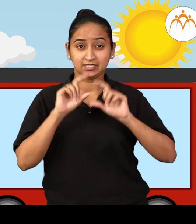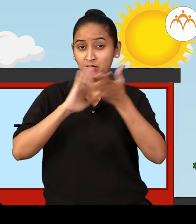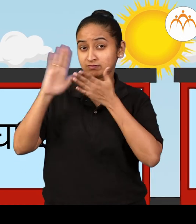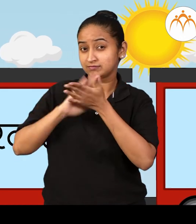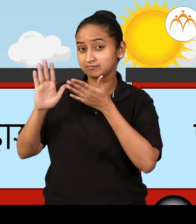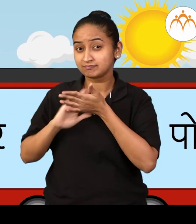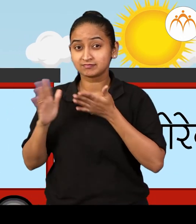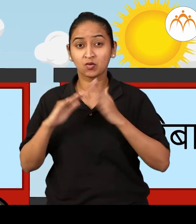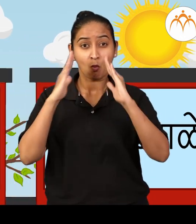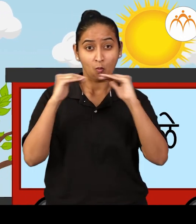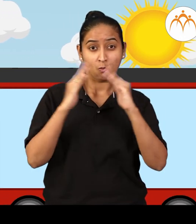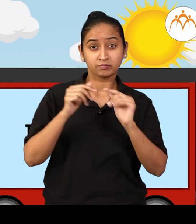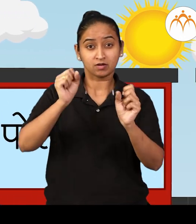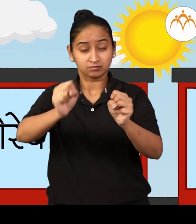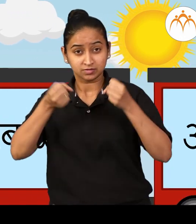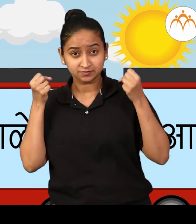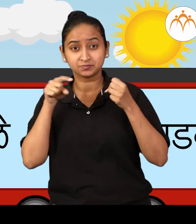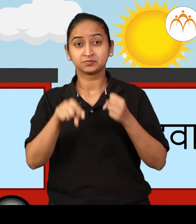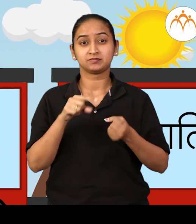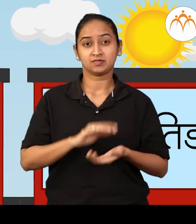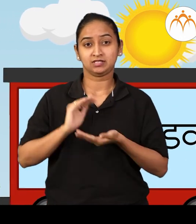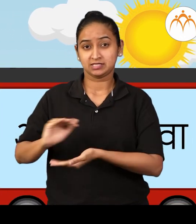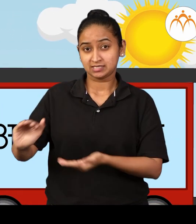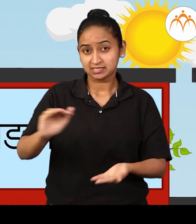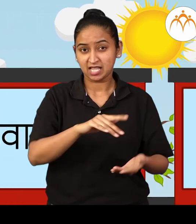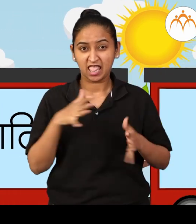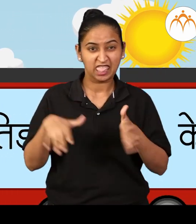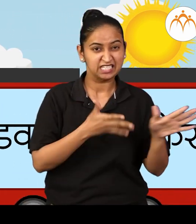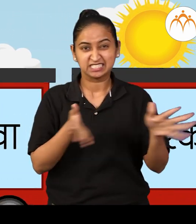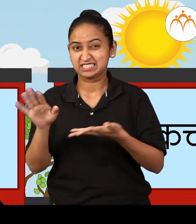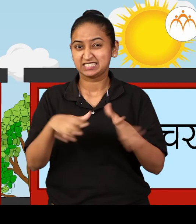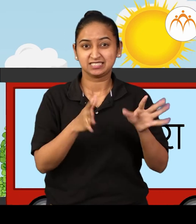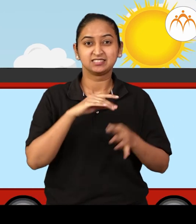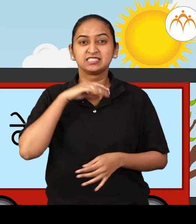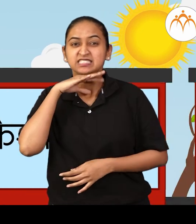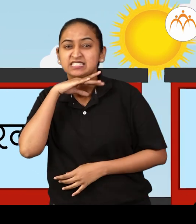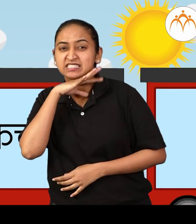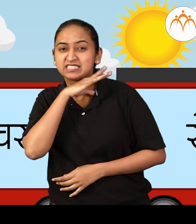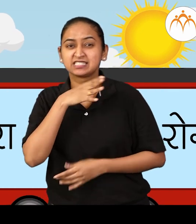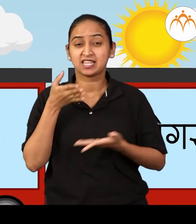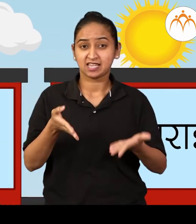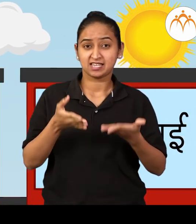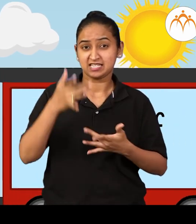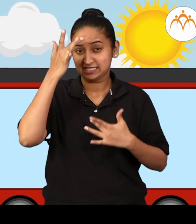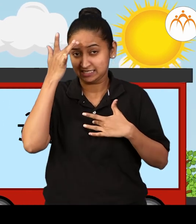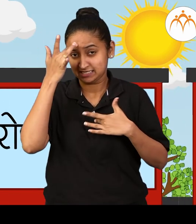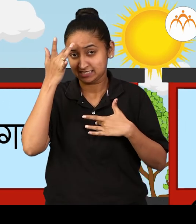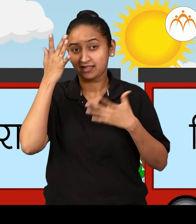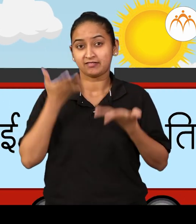घर दार, पोरे बारे, आडवा तिडवा, केर कच्रा, रोग राई,